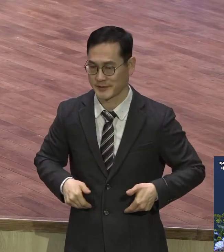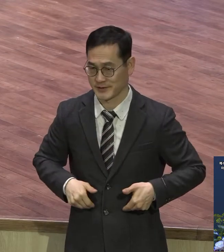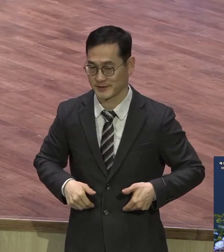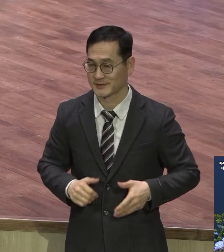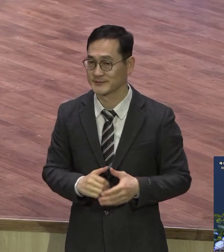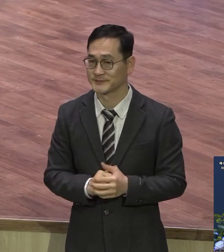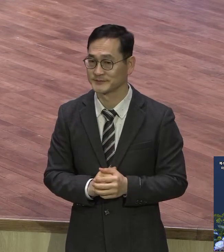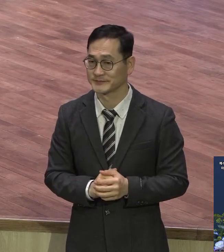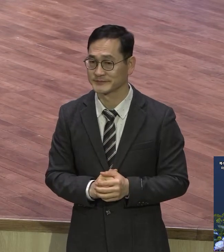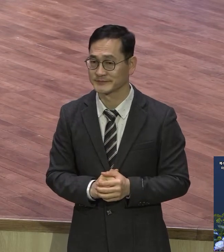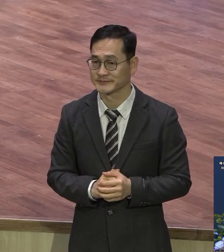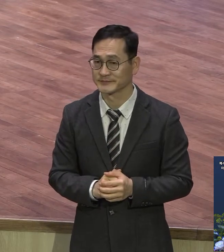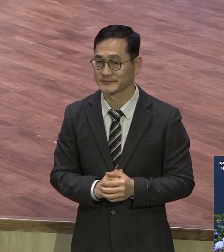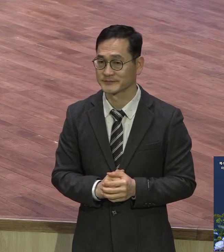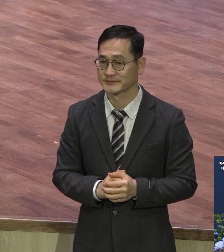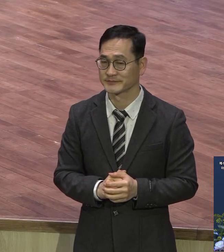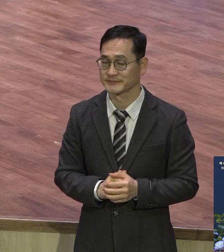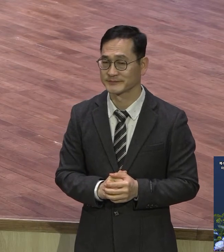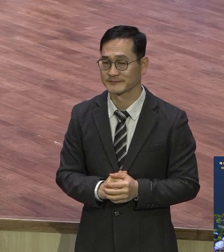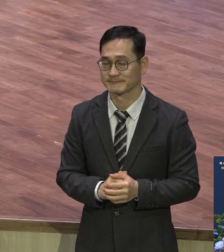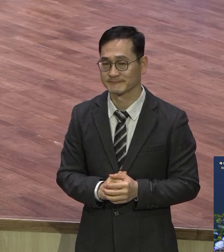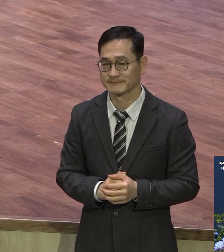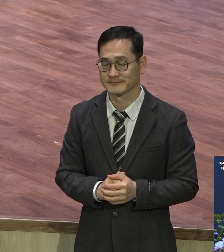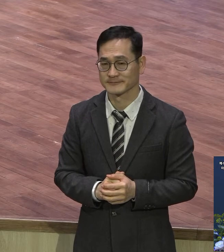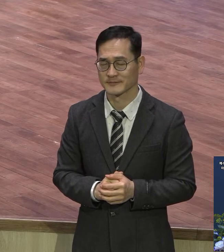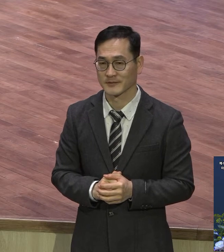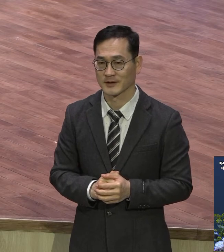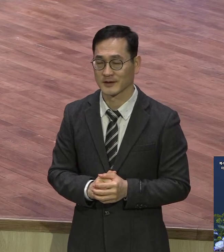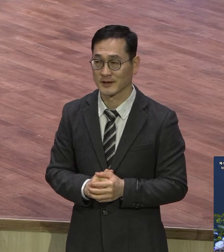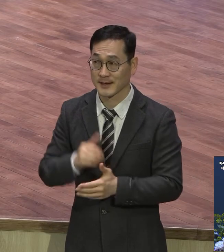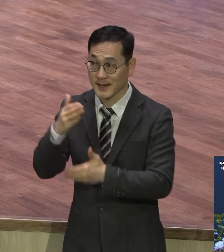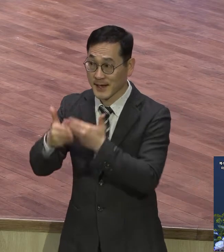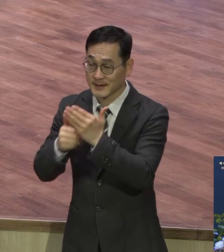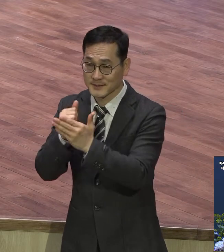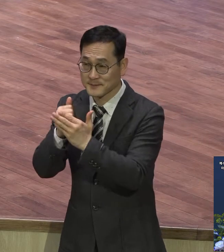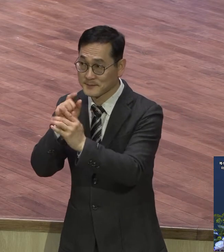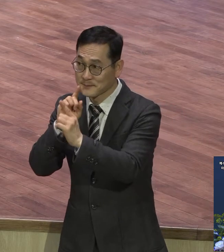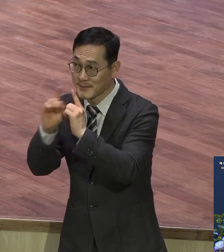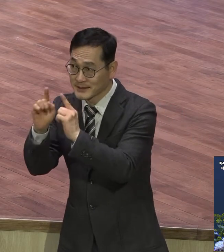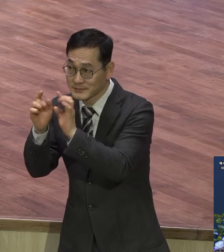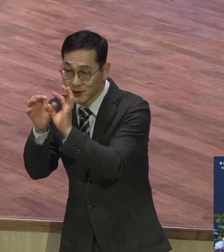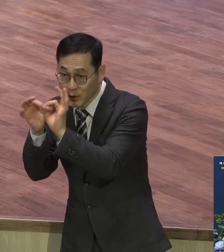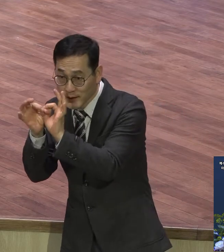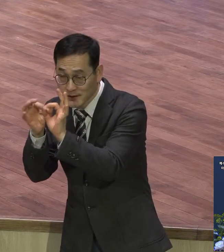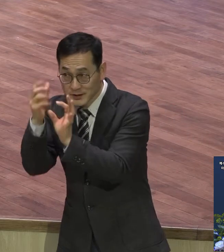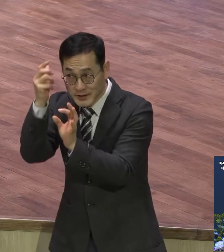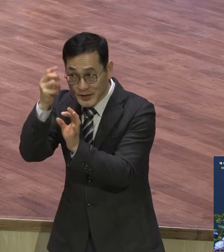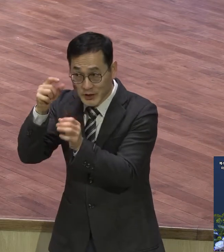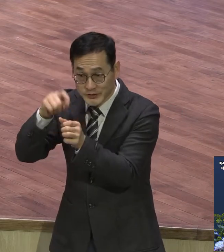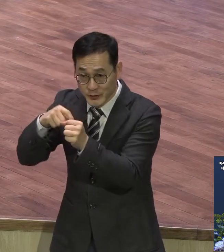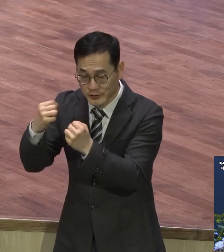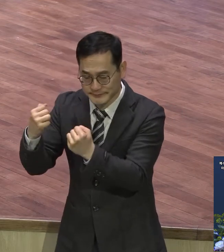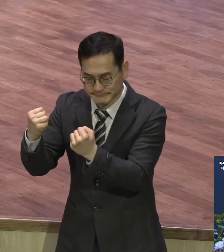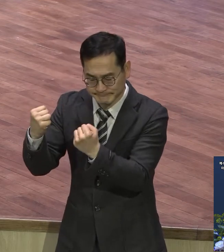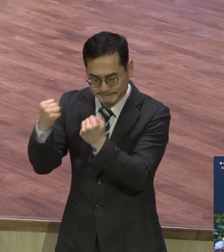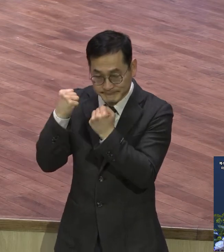하나님의 말씀을 통해서 그렇게 영적으로 잘 자란 사람들은 영적